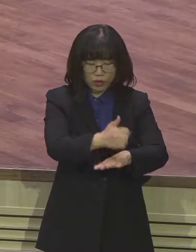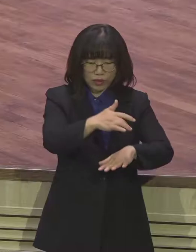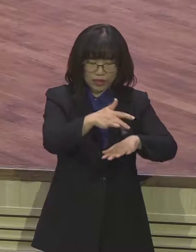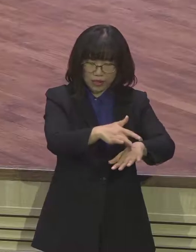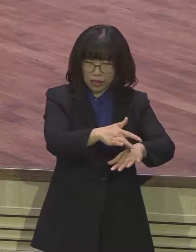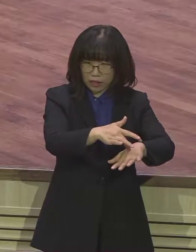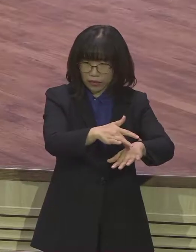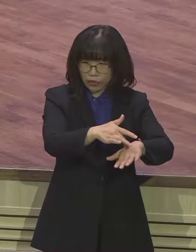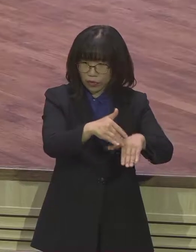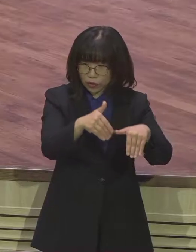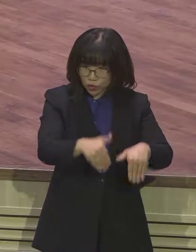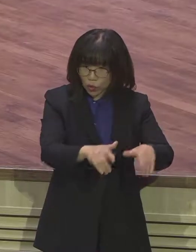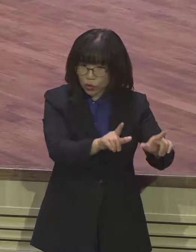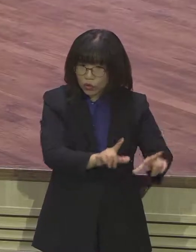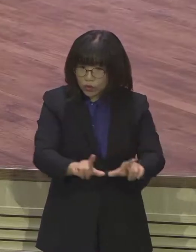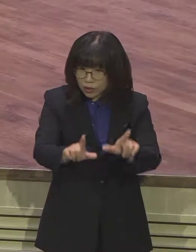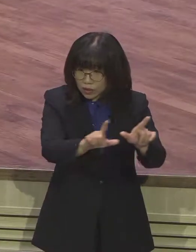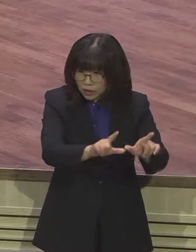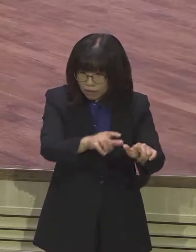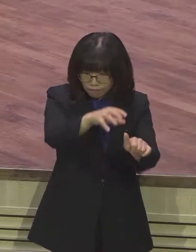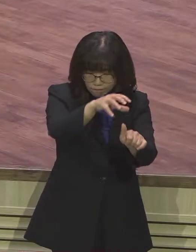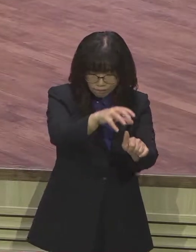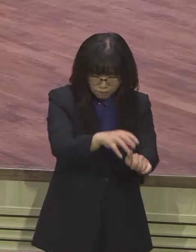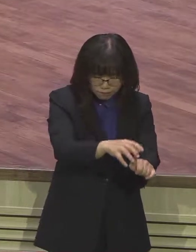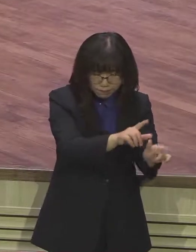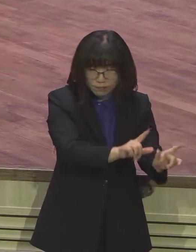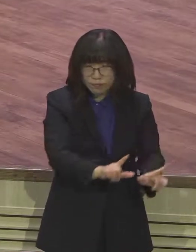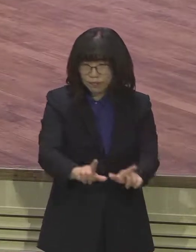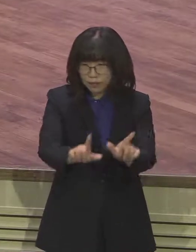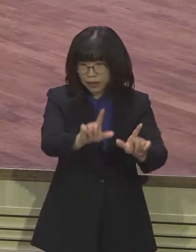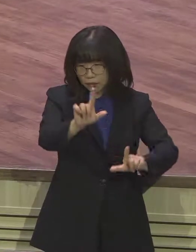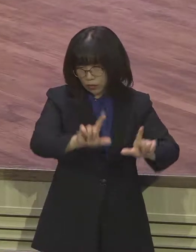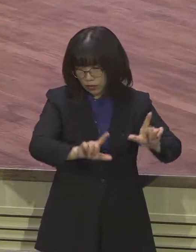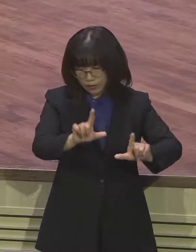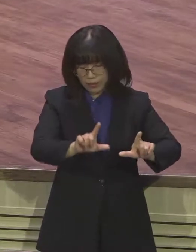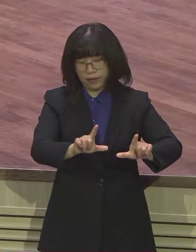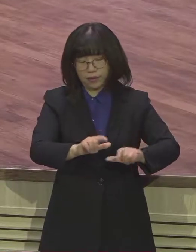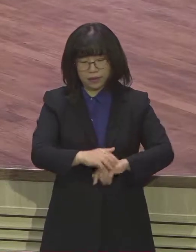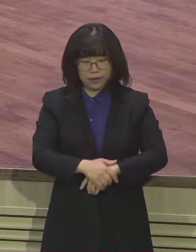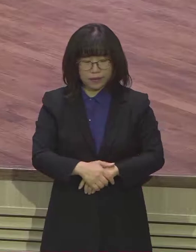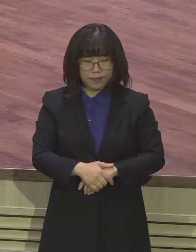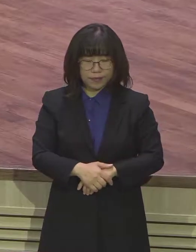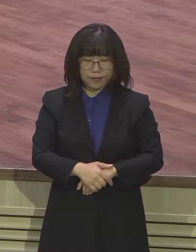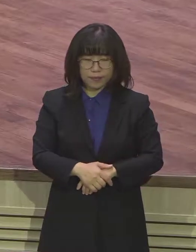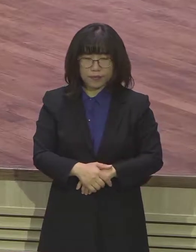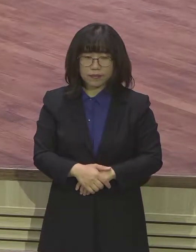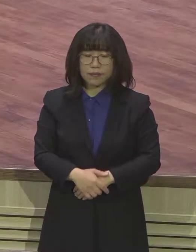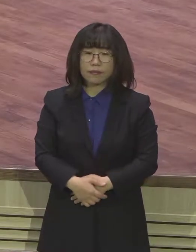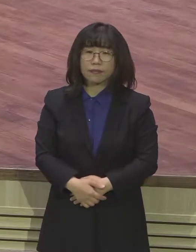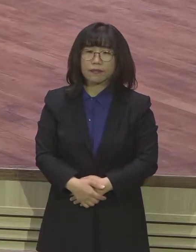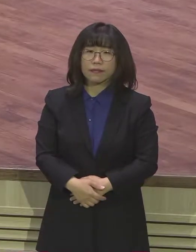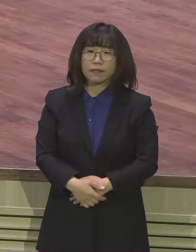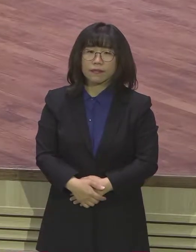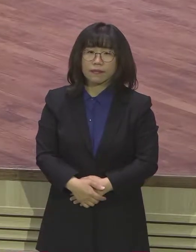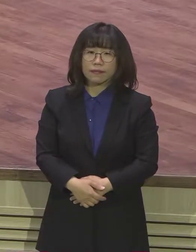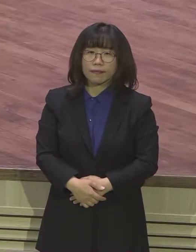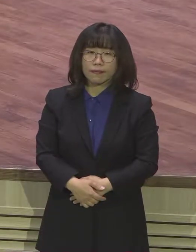근본적인 저주의 사슬에 완전히 묶여서 이제는 종로를 타는 저죽 가운데 살게 되었습니다. 그뿐만 아니라 창세계